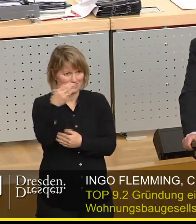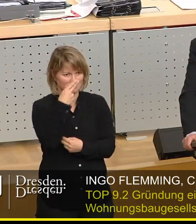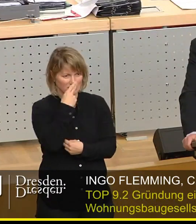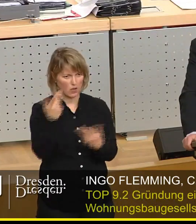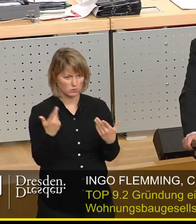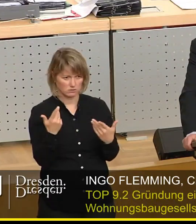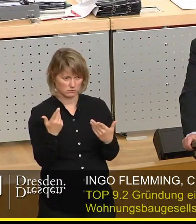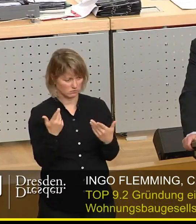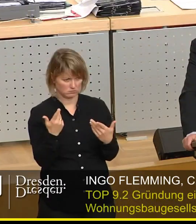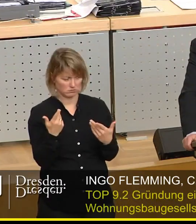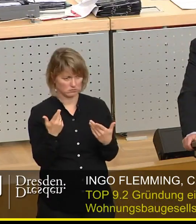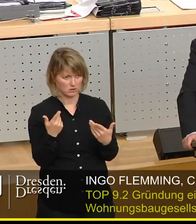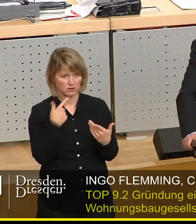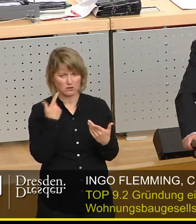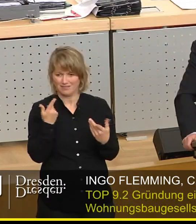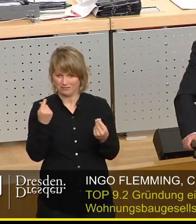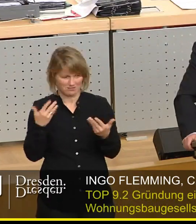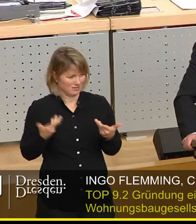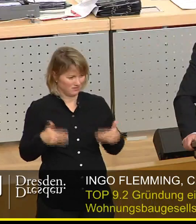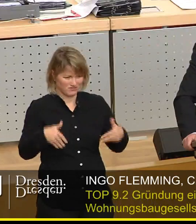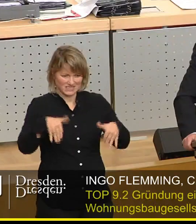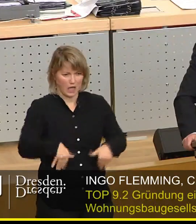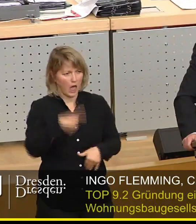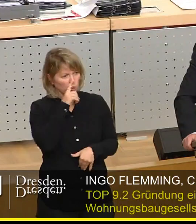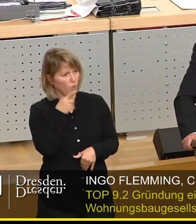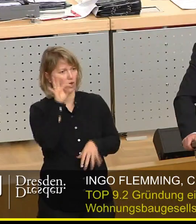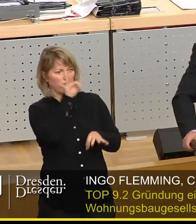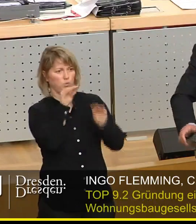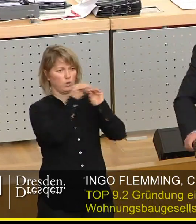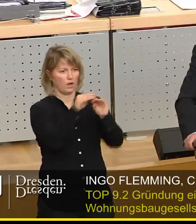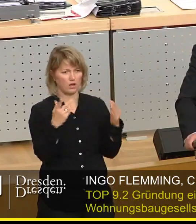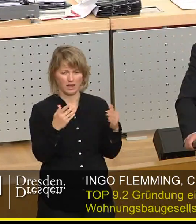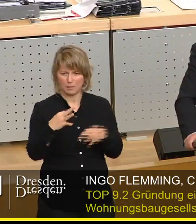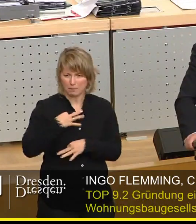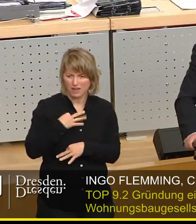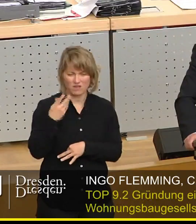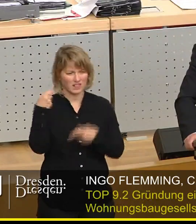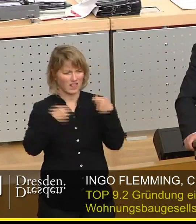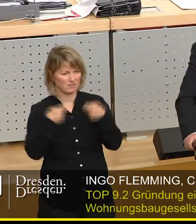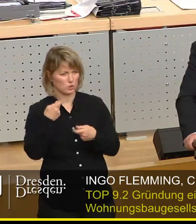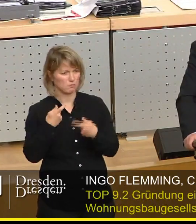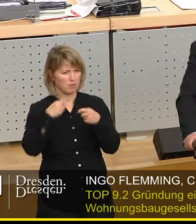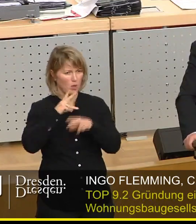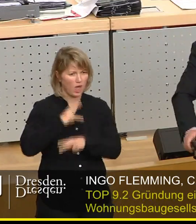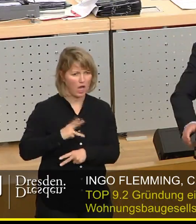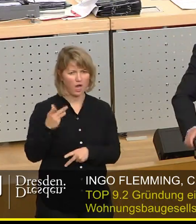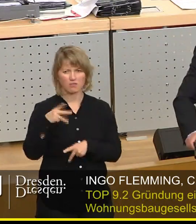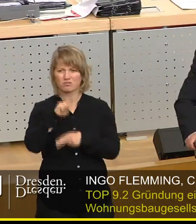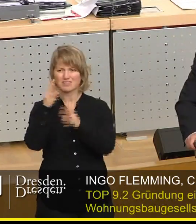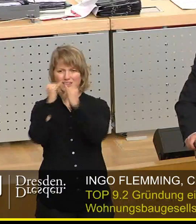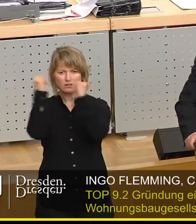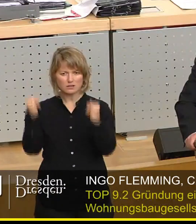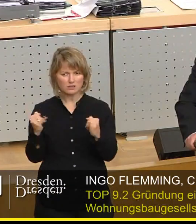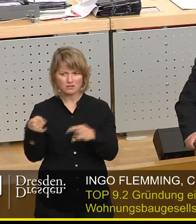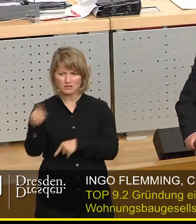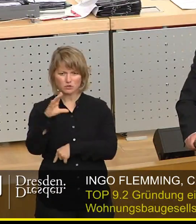Alle Mittel werden in der Wohnwohnung versenkt. Ja, wie sollen denn private Investoren, Bauherren, Institutionelle, wie sollen denn überhaupt